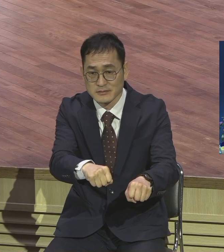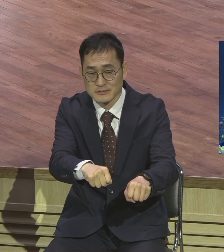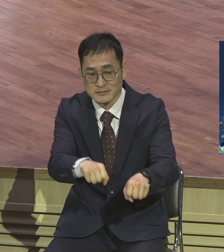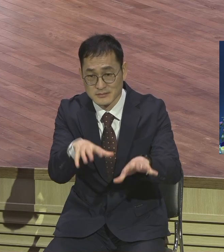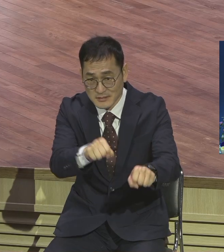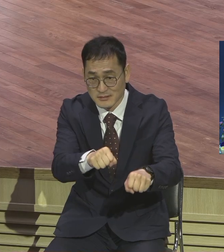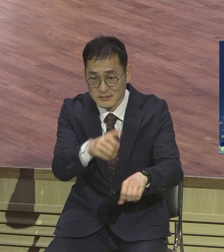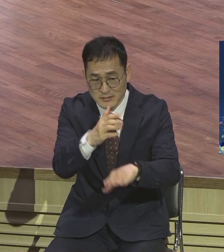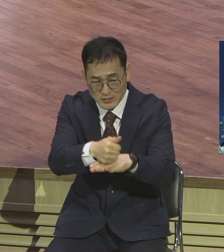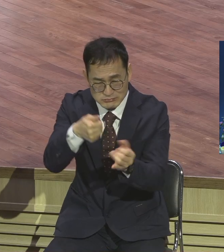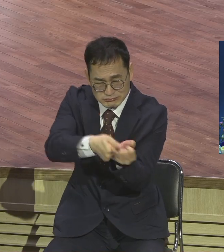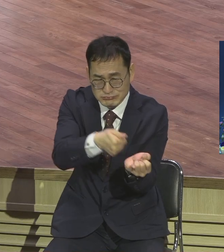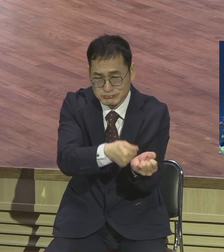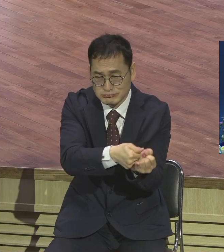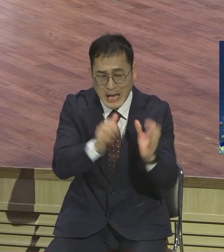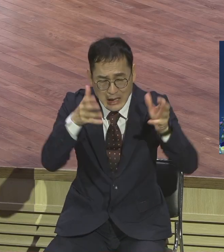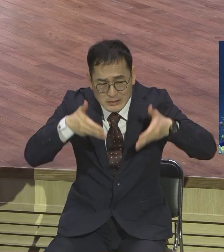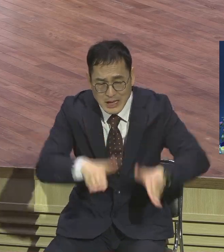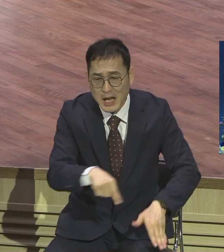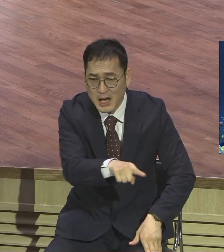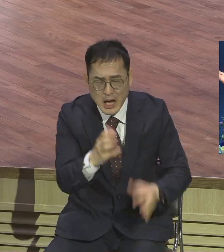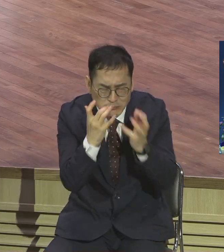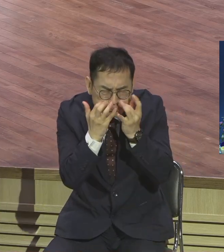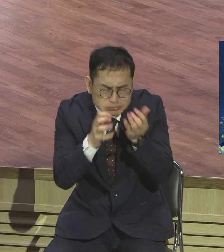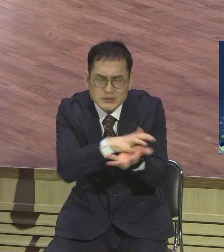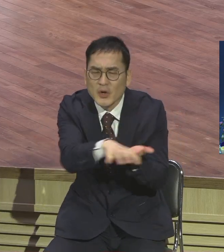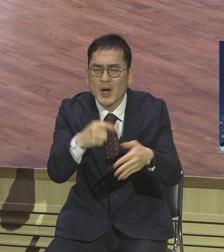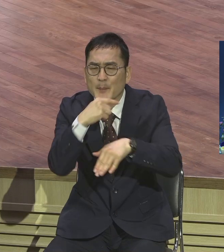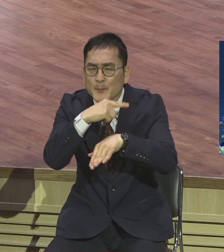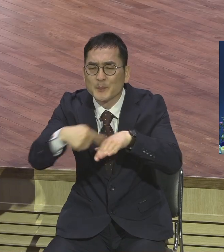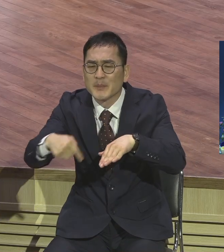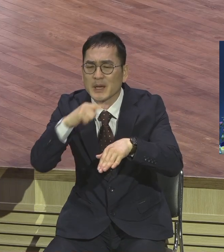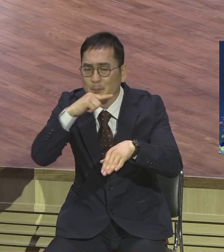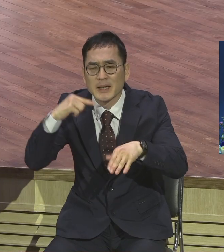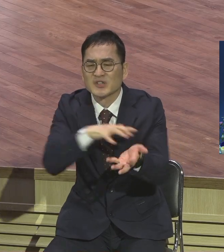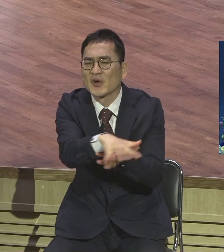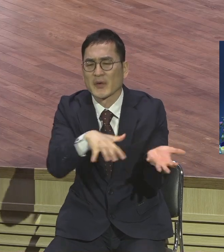아니요 사마리아는 그러니까 막 잡종들 저것들은 우리 유대인 아니야 그래가지고